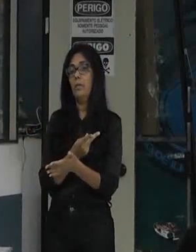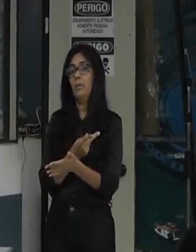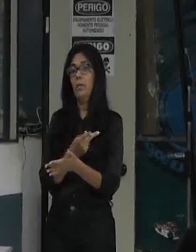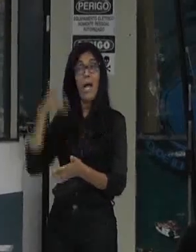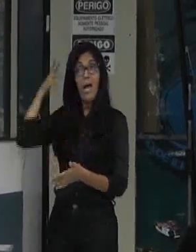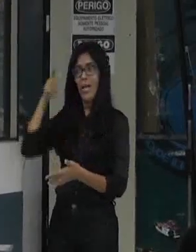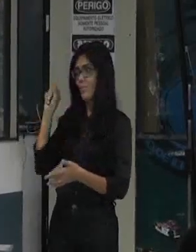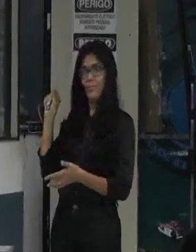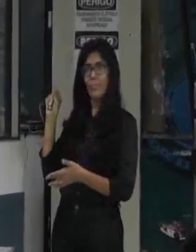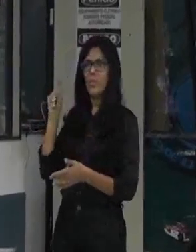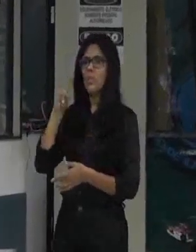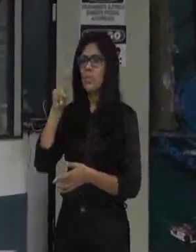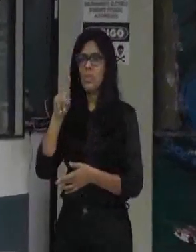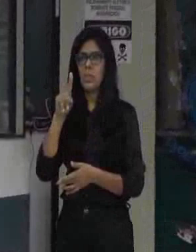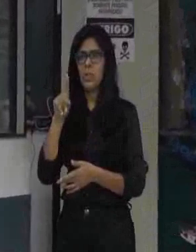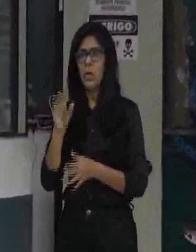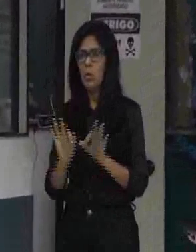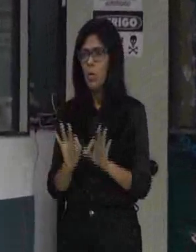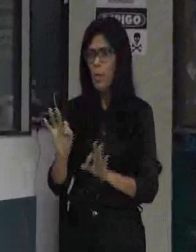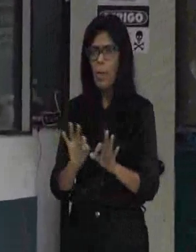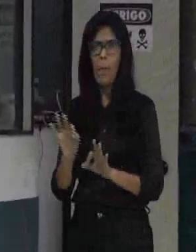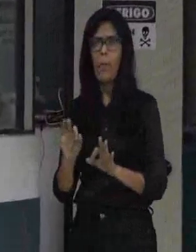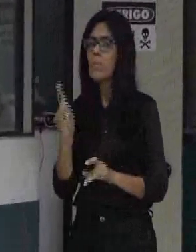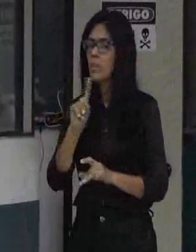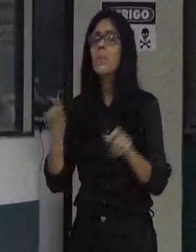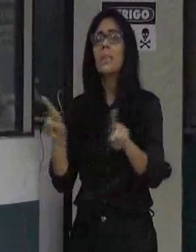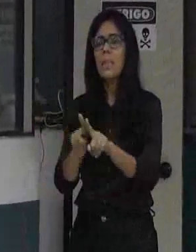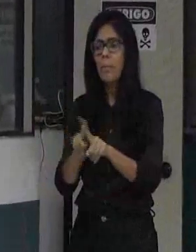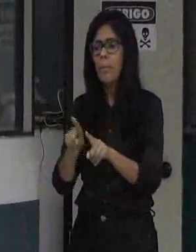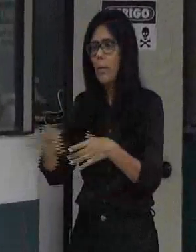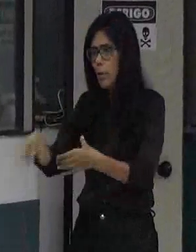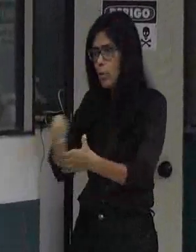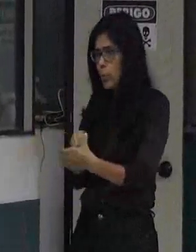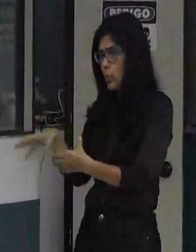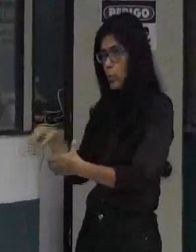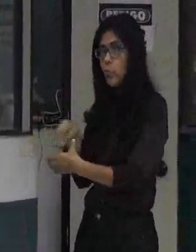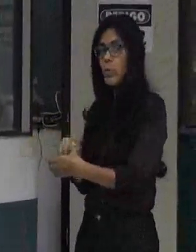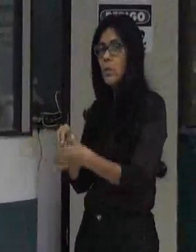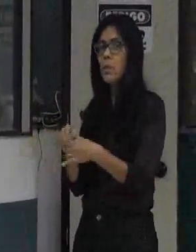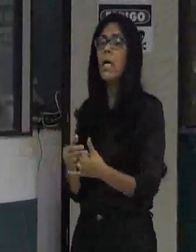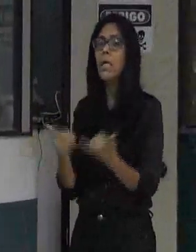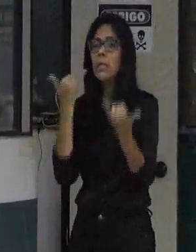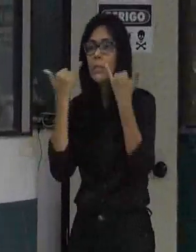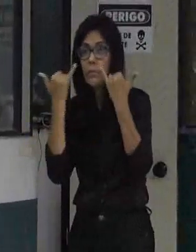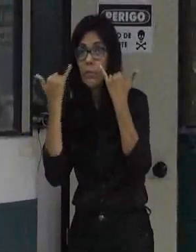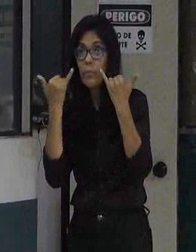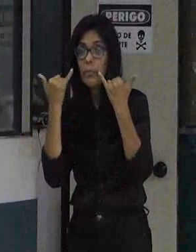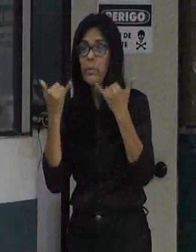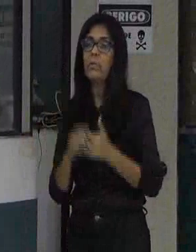uma situação mas para começar a informação que na maioria das audiências nunca